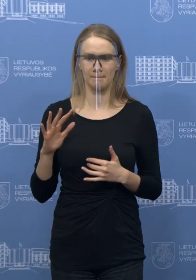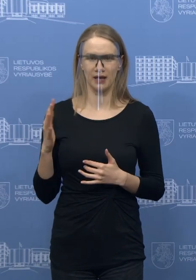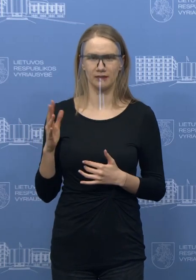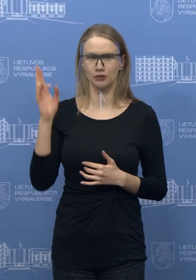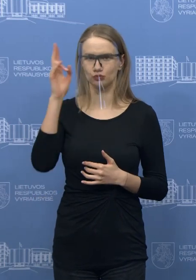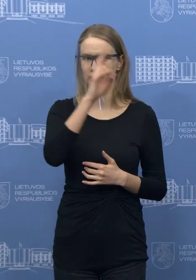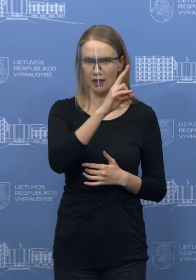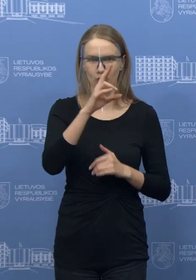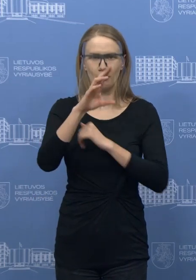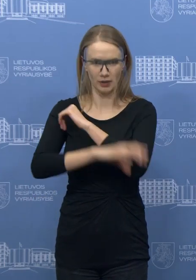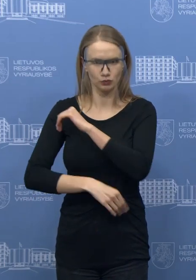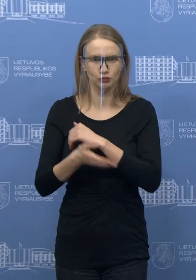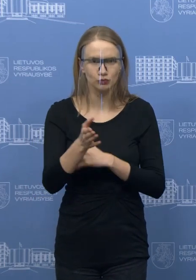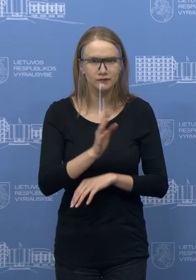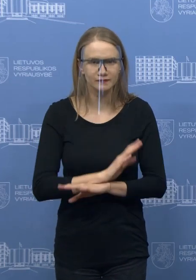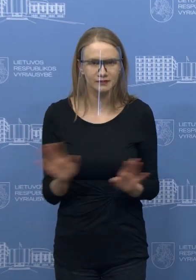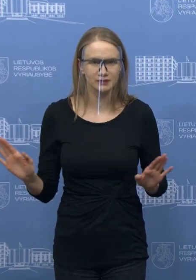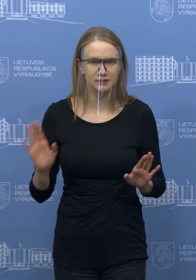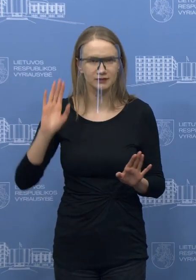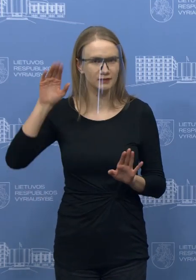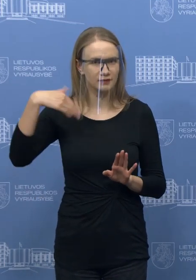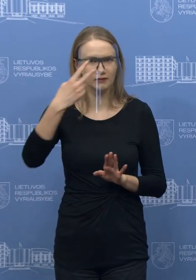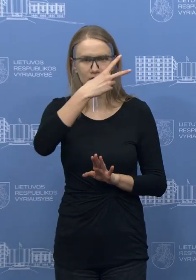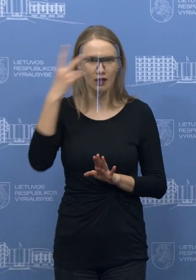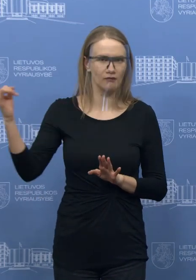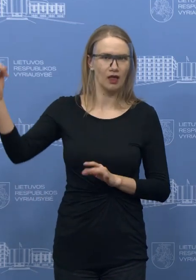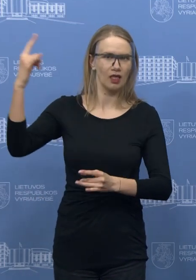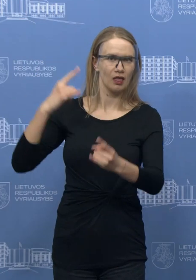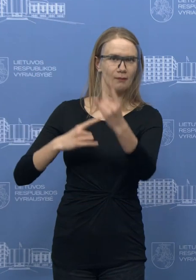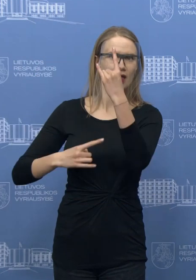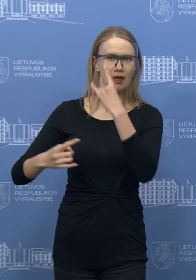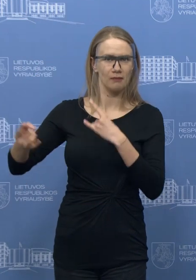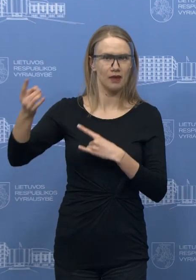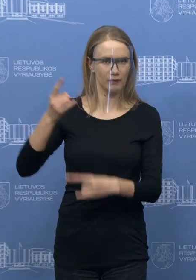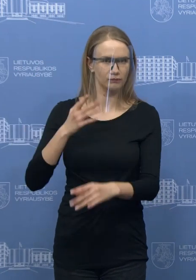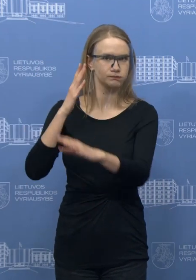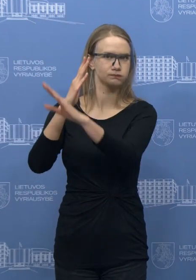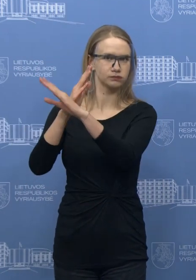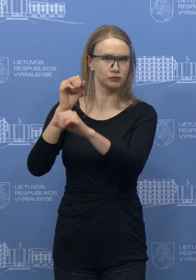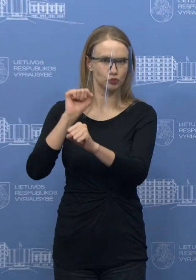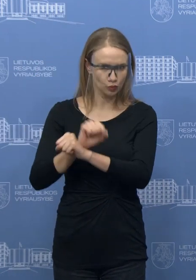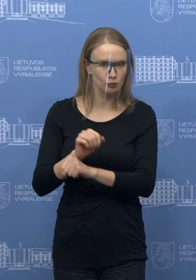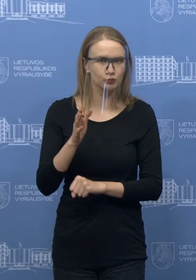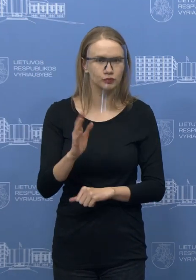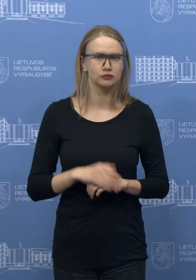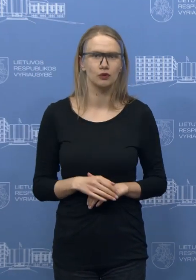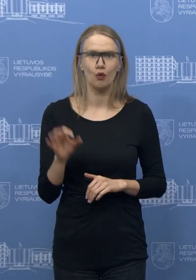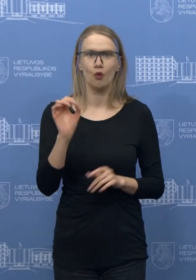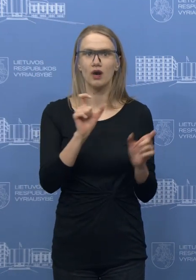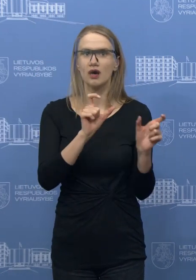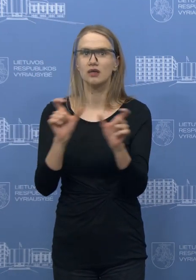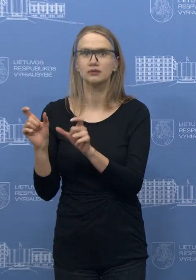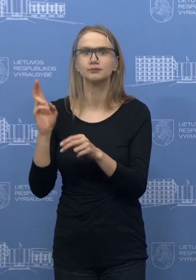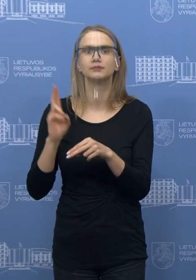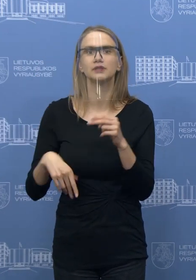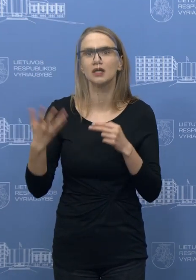Milano bus paskutinis ir nuo to laiko Lietuvos oro erdvė keliaivėms užsiversi iki pat karantino pabaigos. Ir dėl karantino pabaigos.